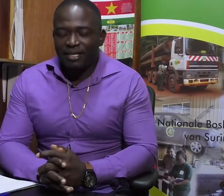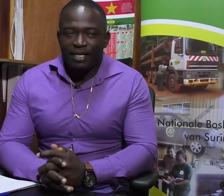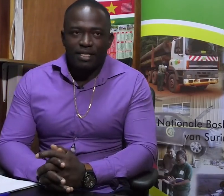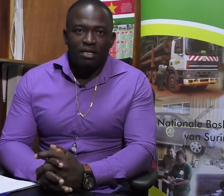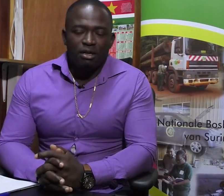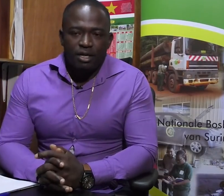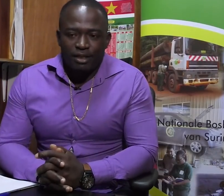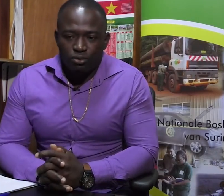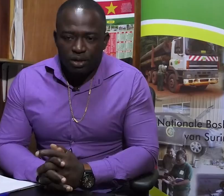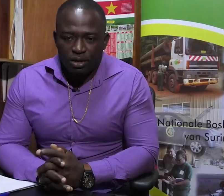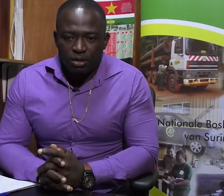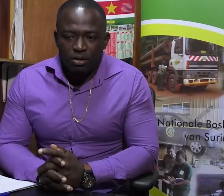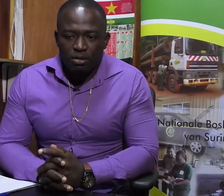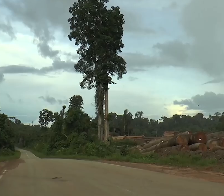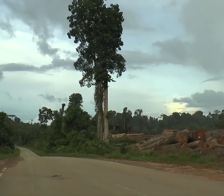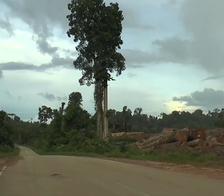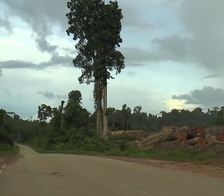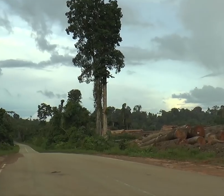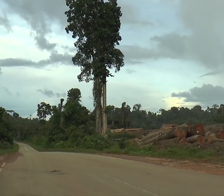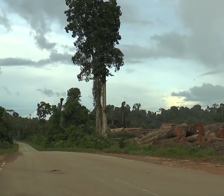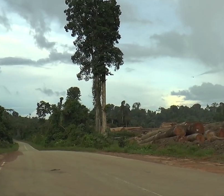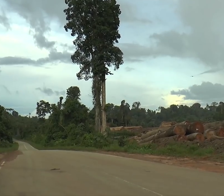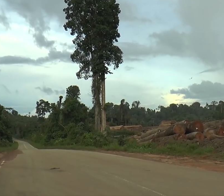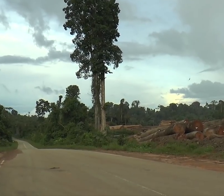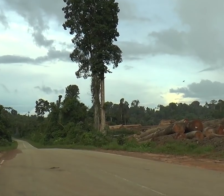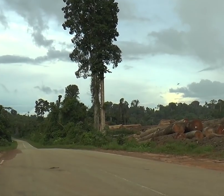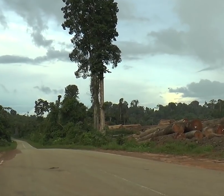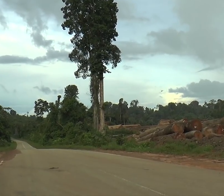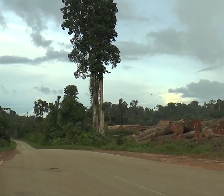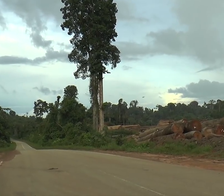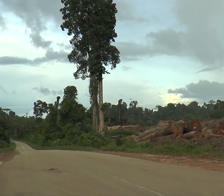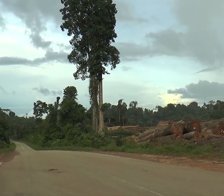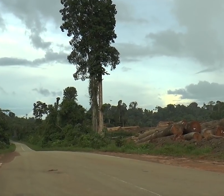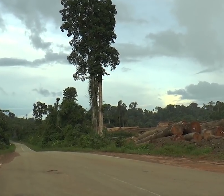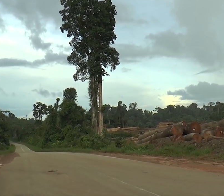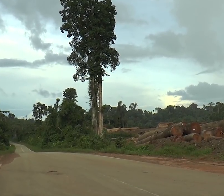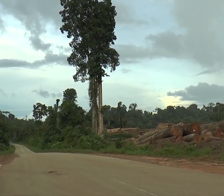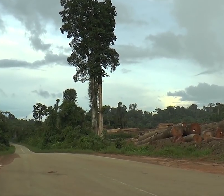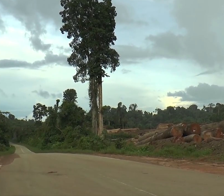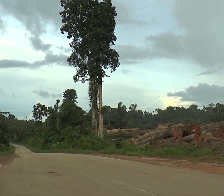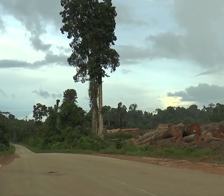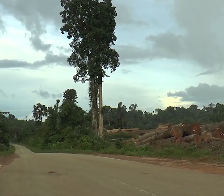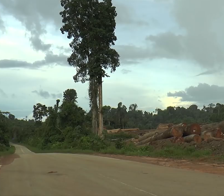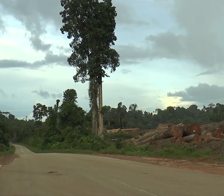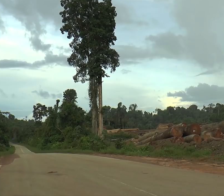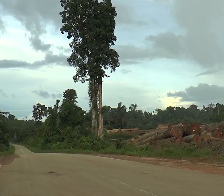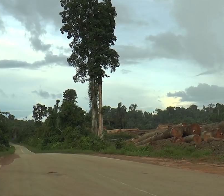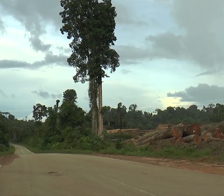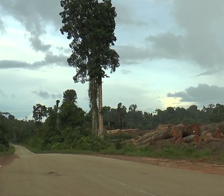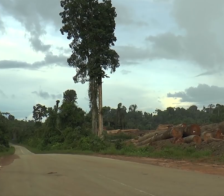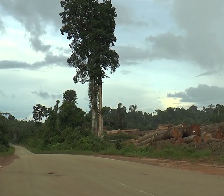daarmee te zeggen dat we de posten goed moeten faciliteren. De posten moeten